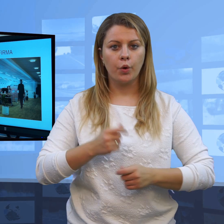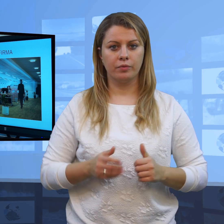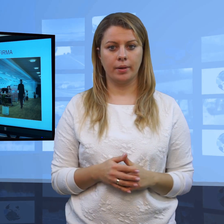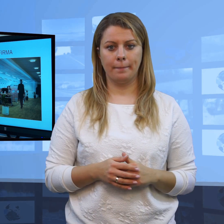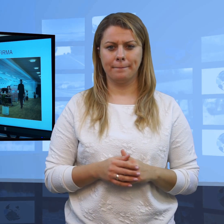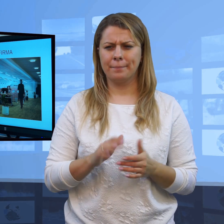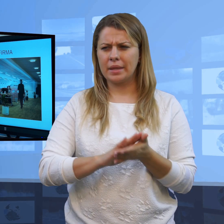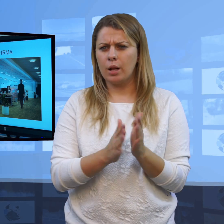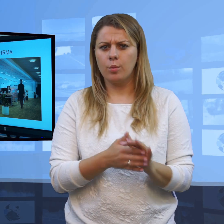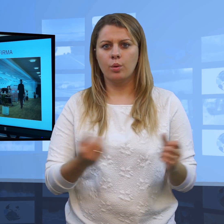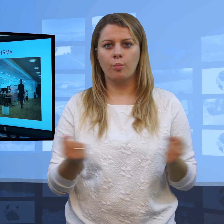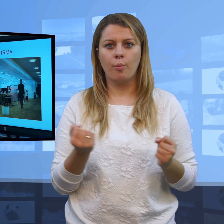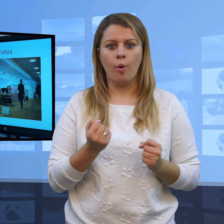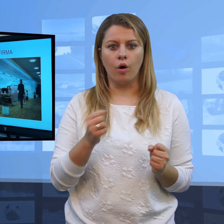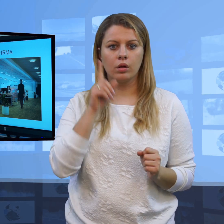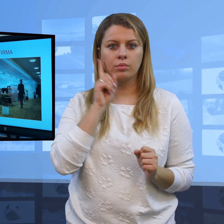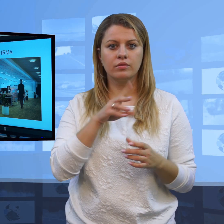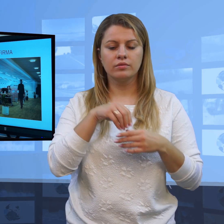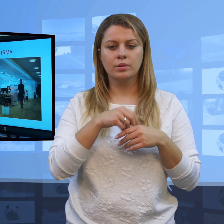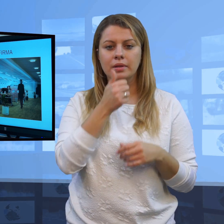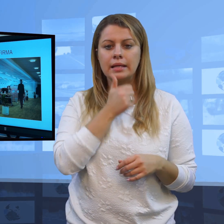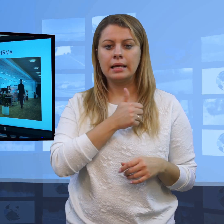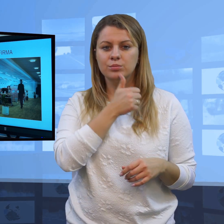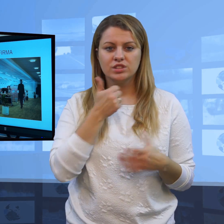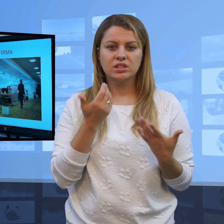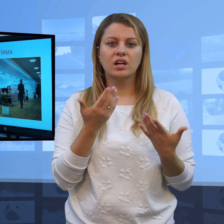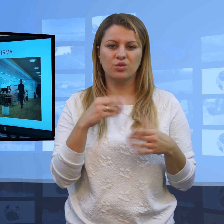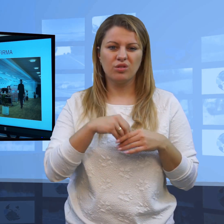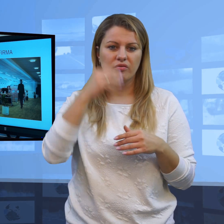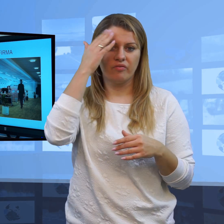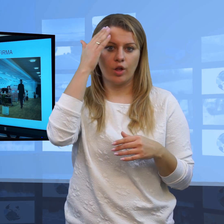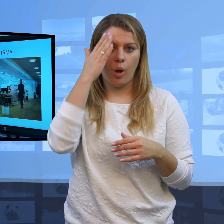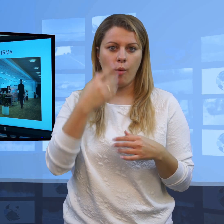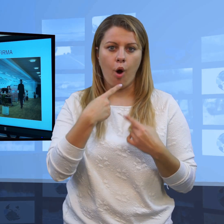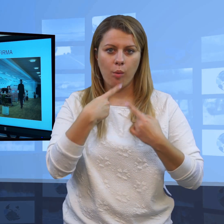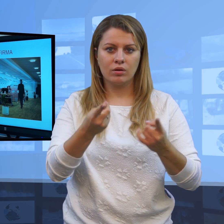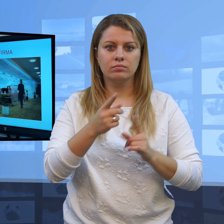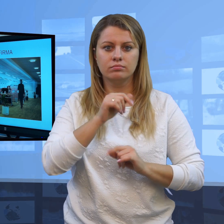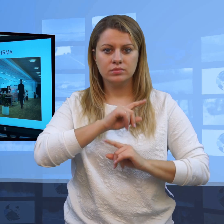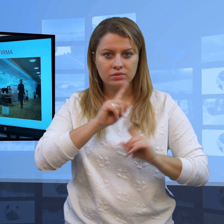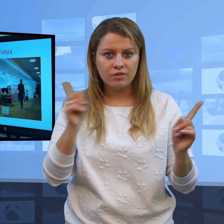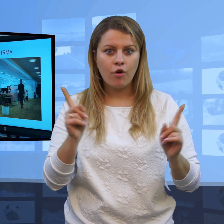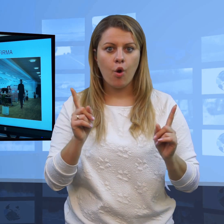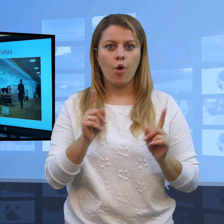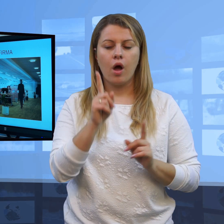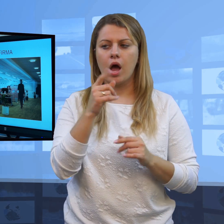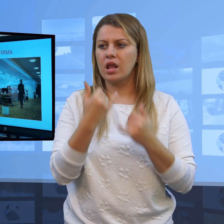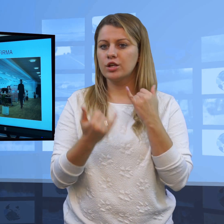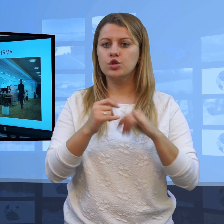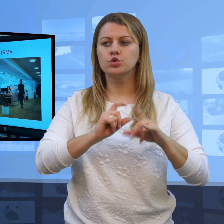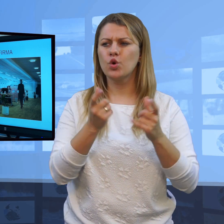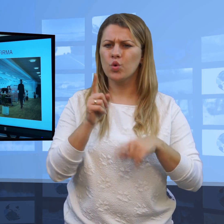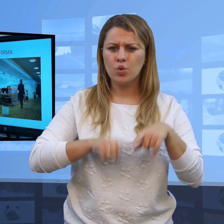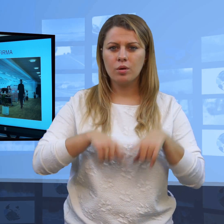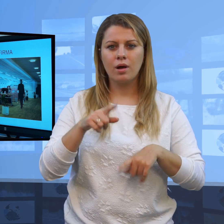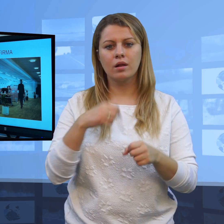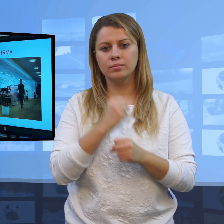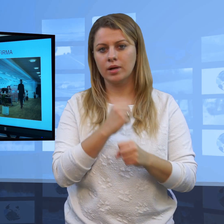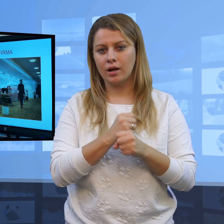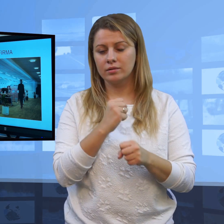albo związana z jakimś na przykład toczącym się kontraktem, to każda